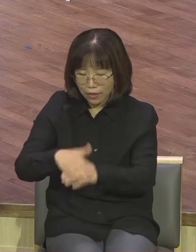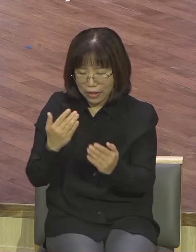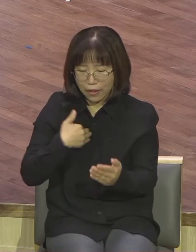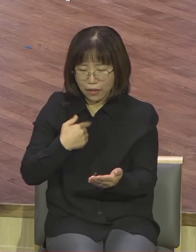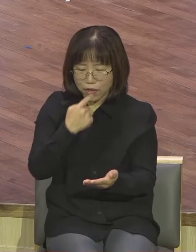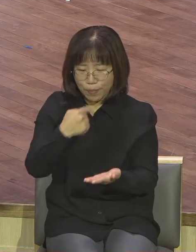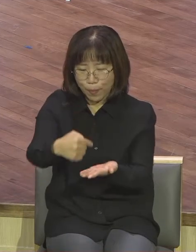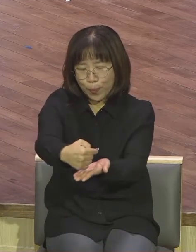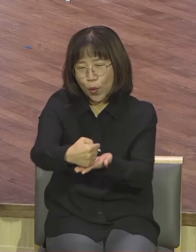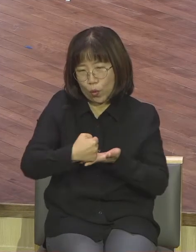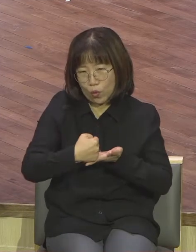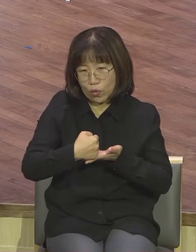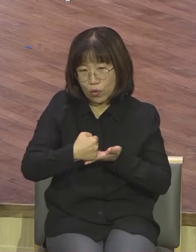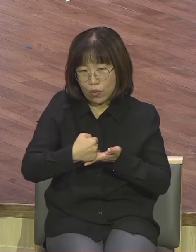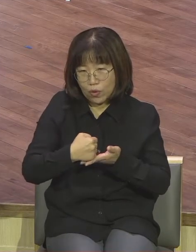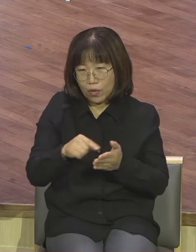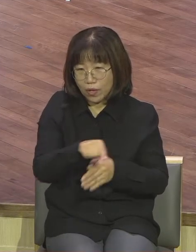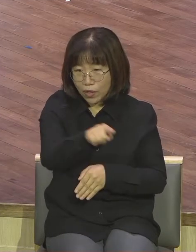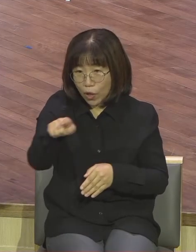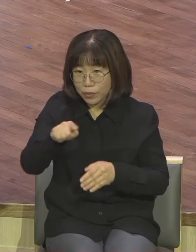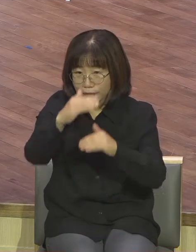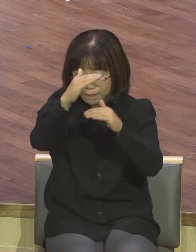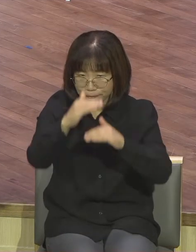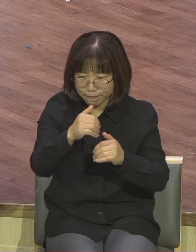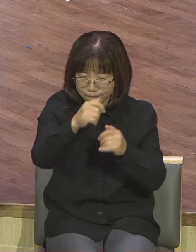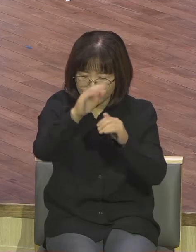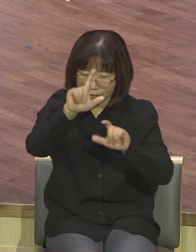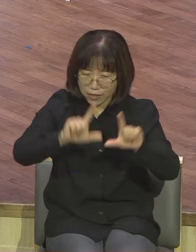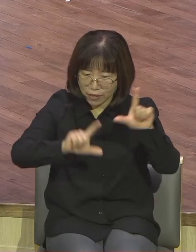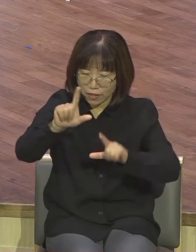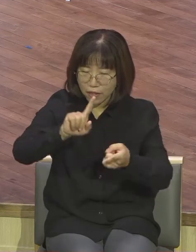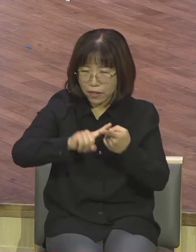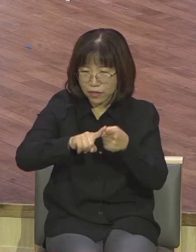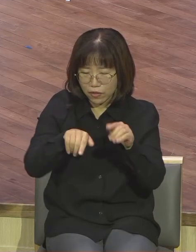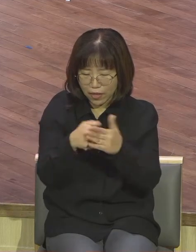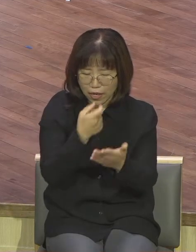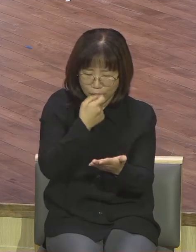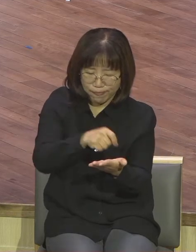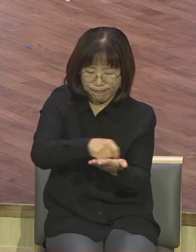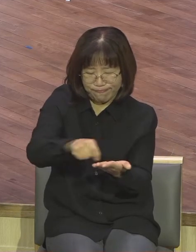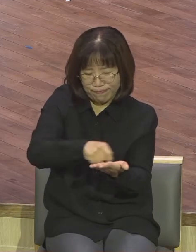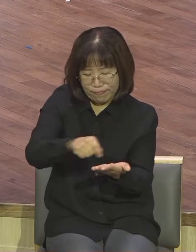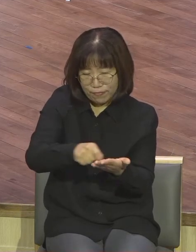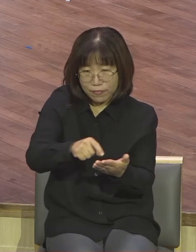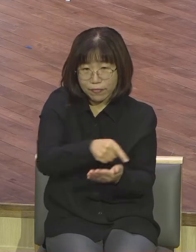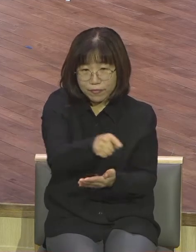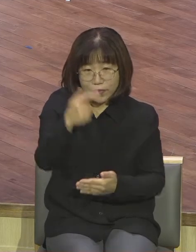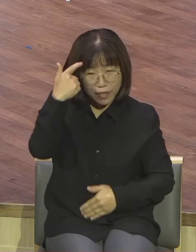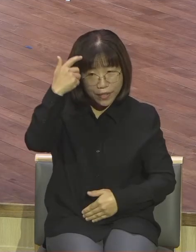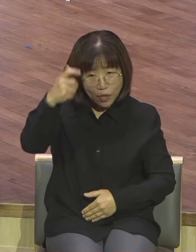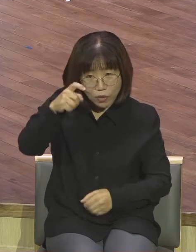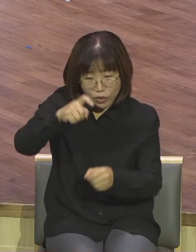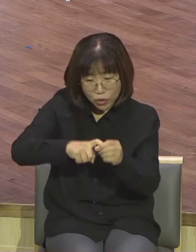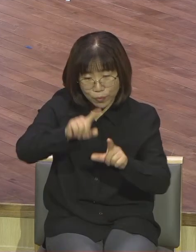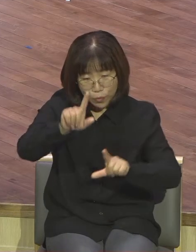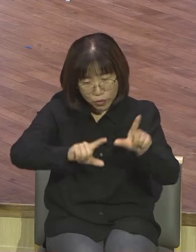여러분의 상태를 다 아시겠어요 여러분 영적 상태 경제 상태 다 리포터가 다 올리면 싹